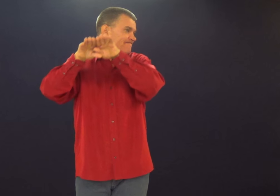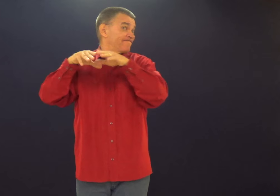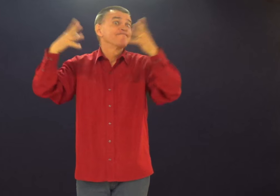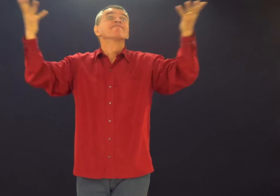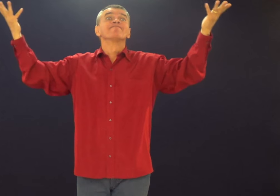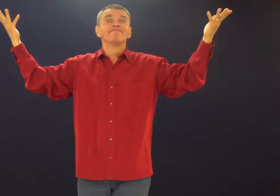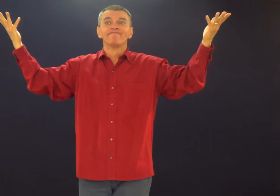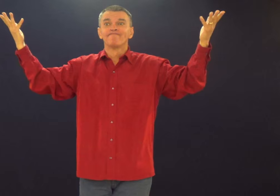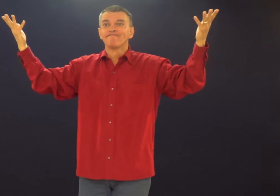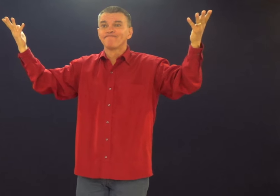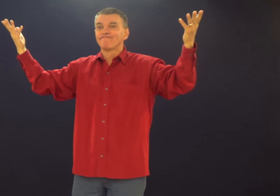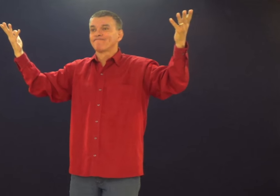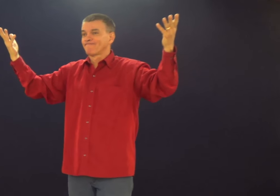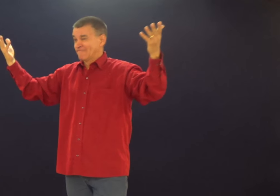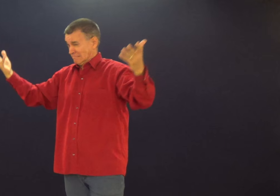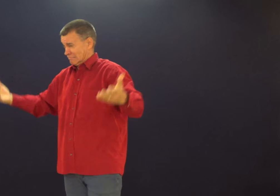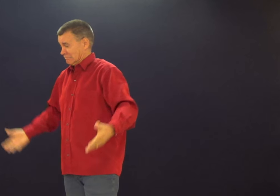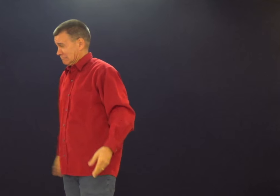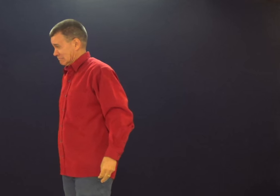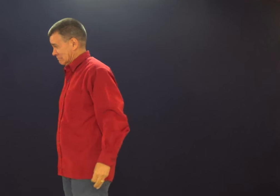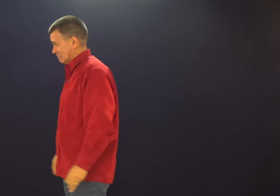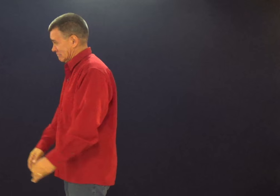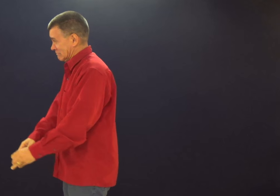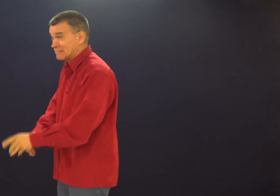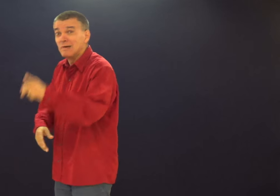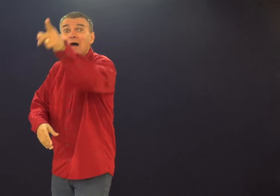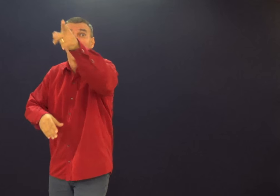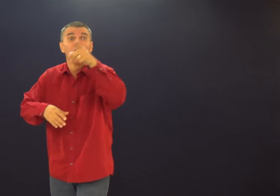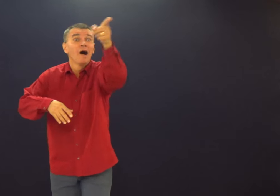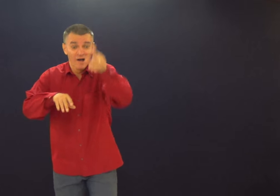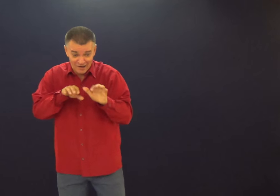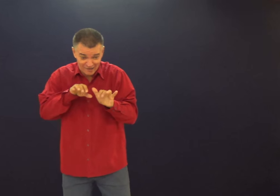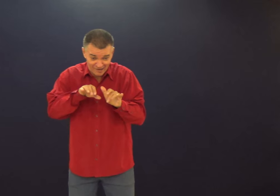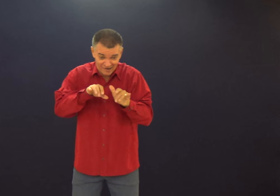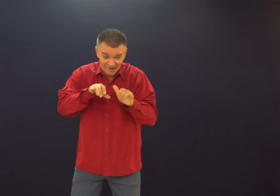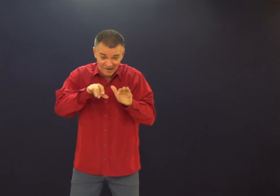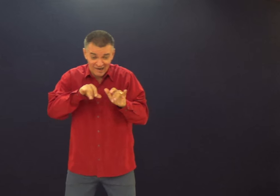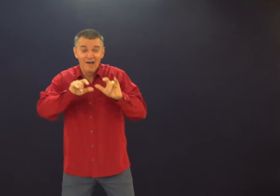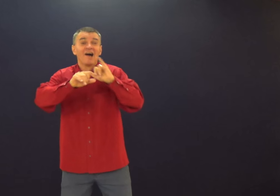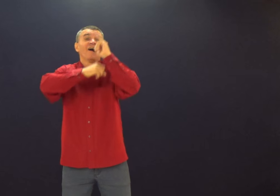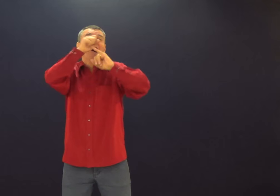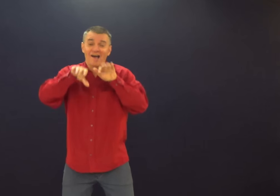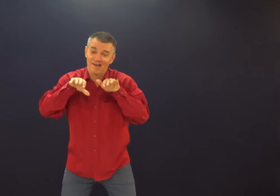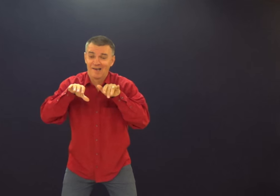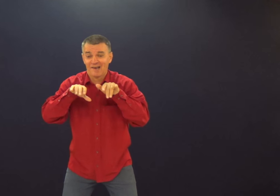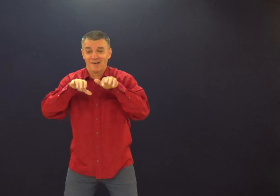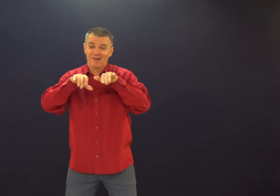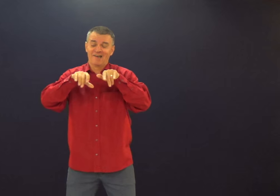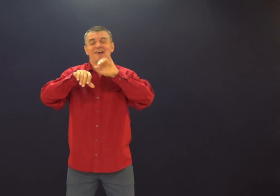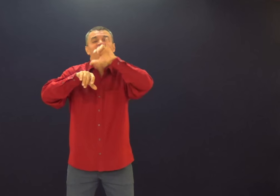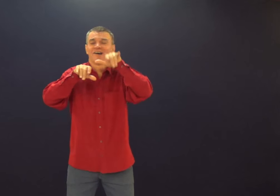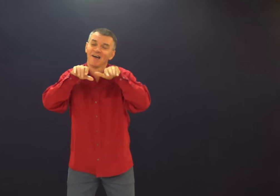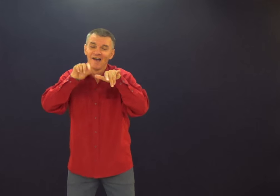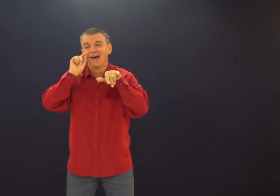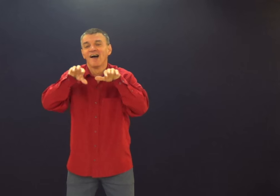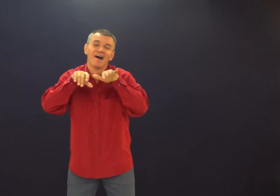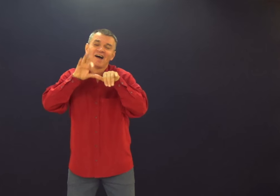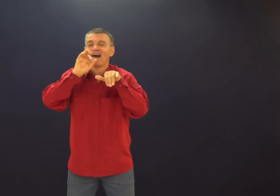que você. Mas eu posso tentar evitar. Não é? Você não está lá no seu computador, né? Está pegando na internet.